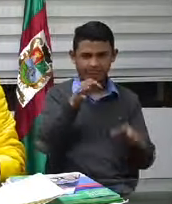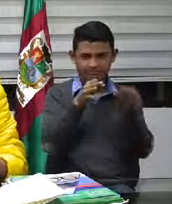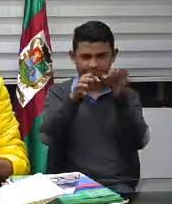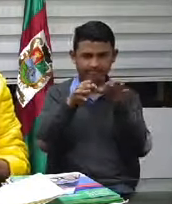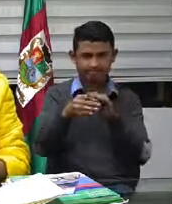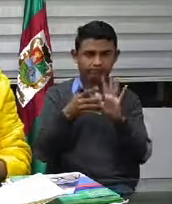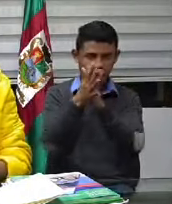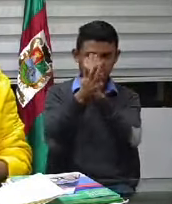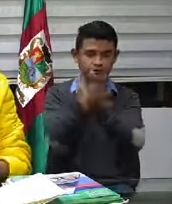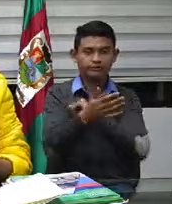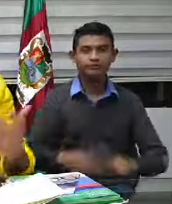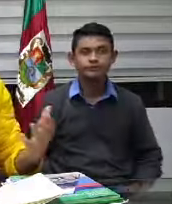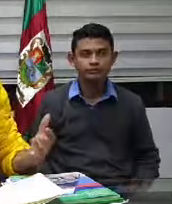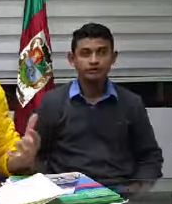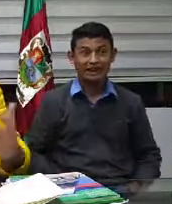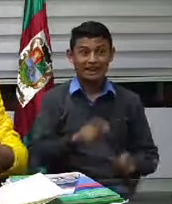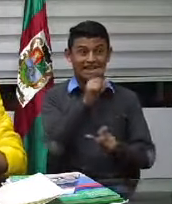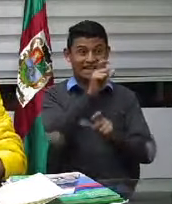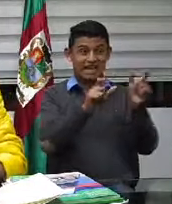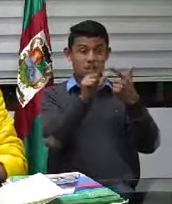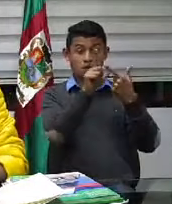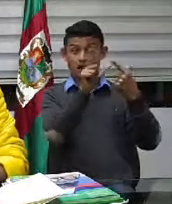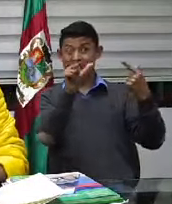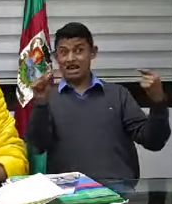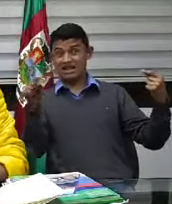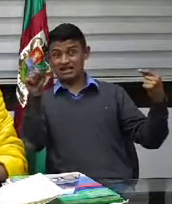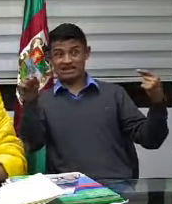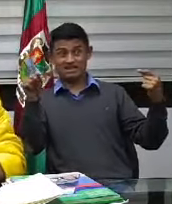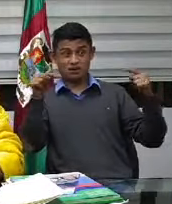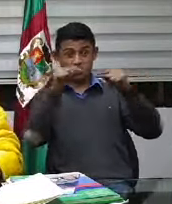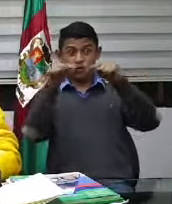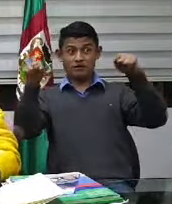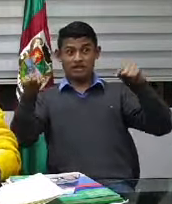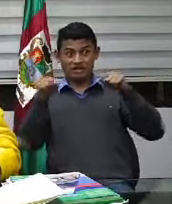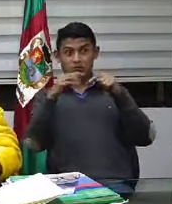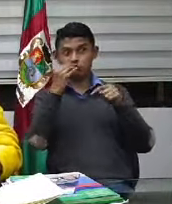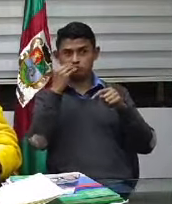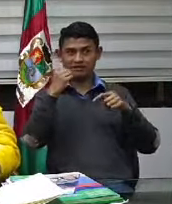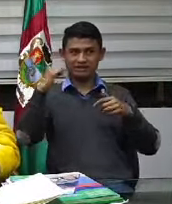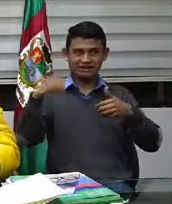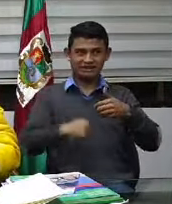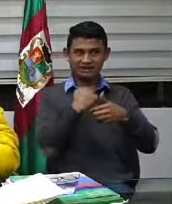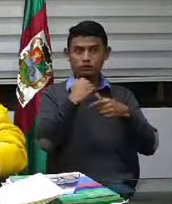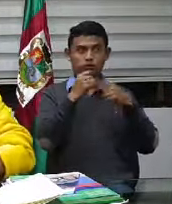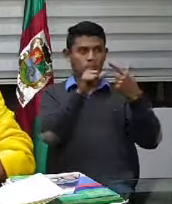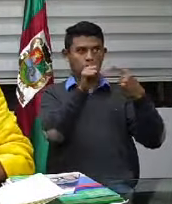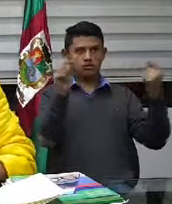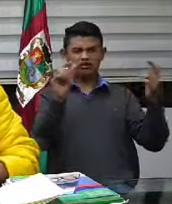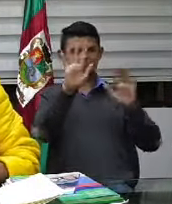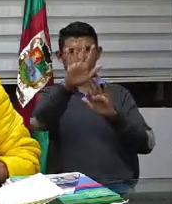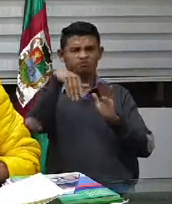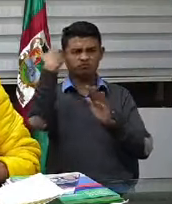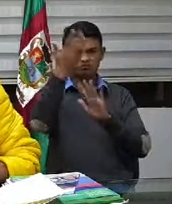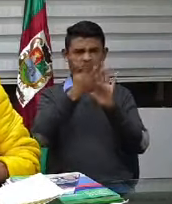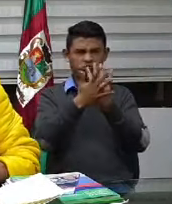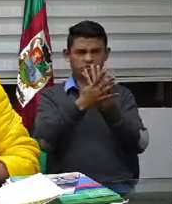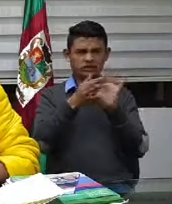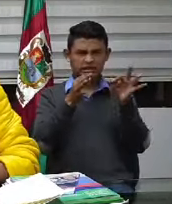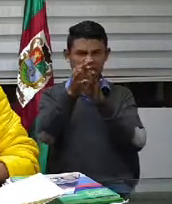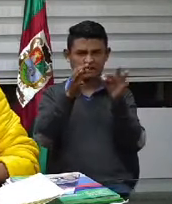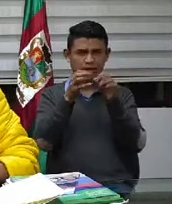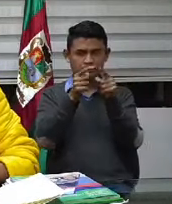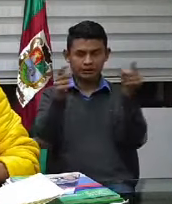salgan ahí y no tengan que desplazarse todo el mundo hacia la plaza de mercado ¿cierto? decirles también y nuestro